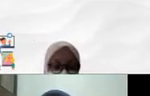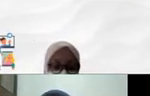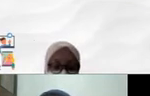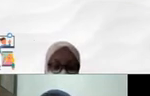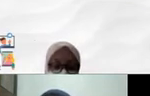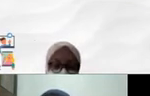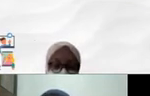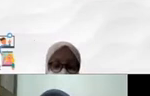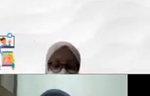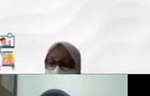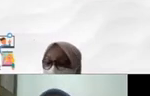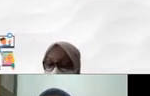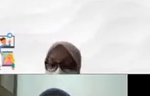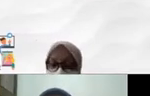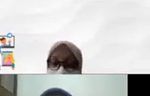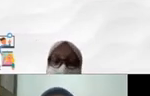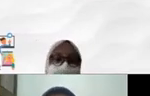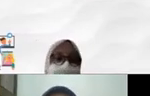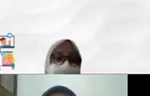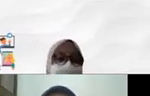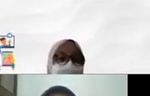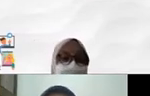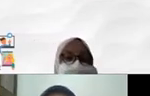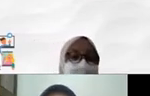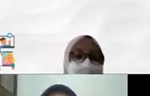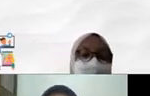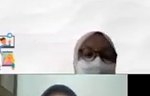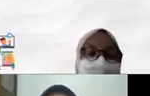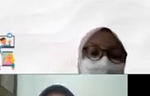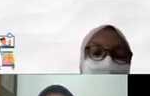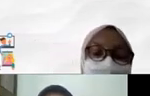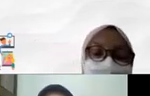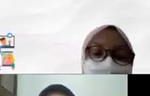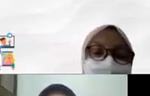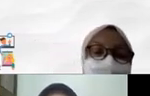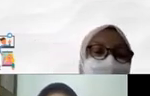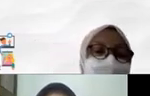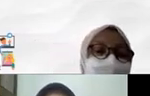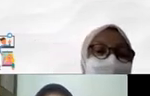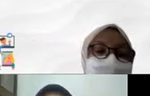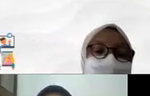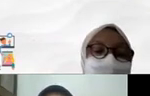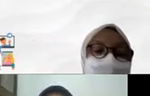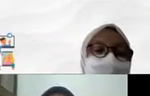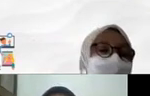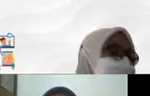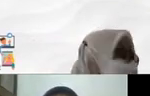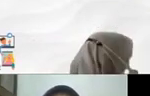Yang secara Selama ini kita Tidak terlalu awam Ini harus menjadi